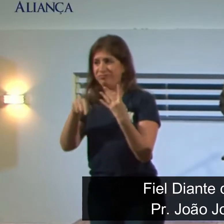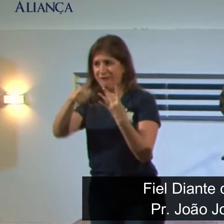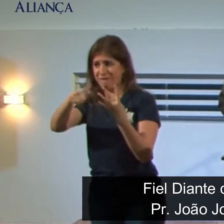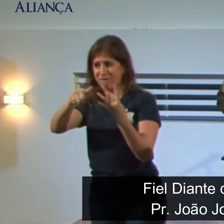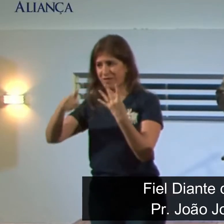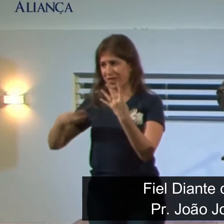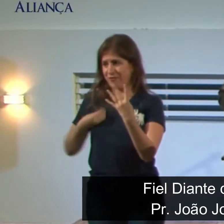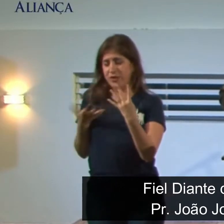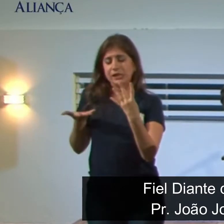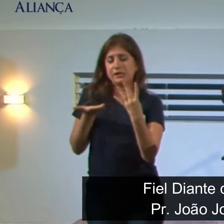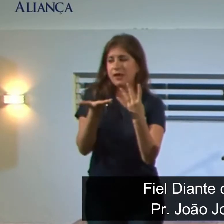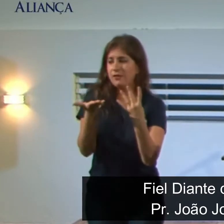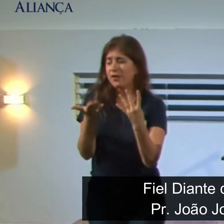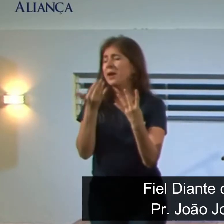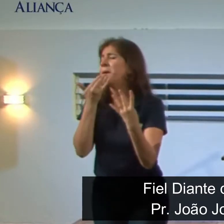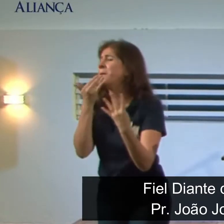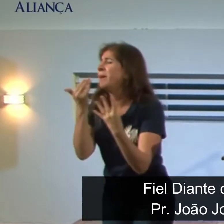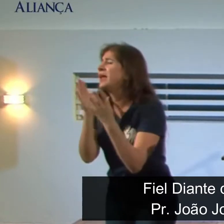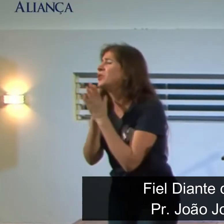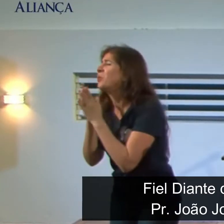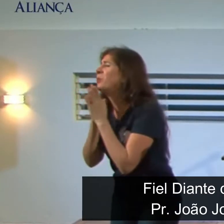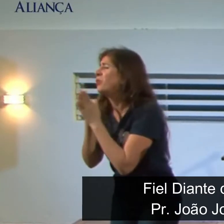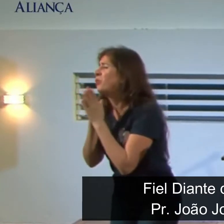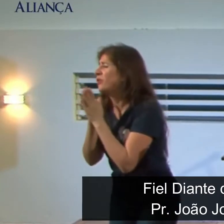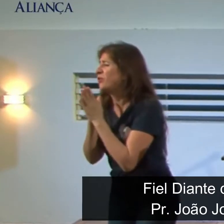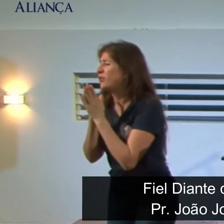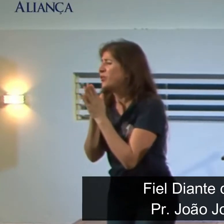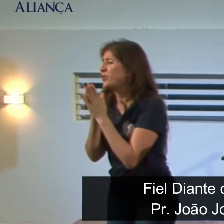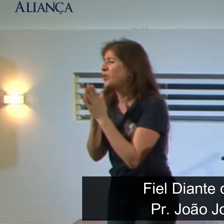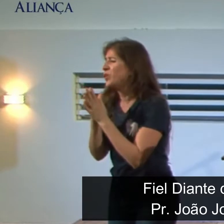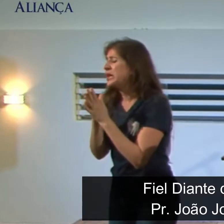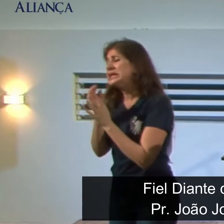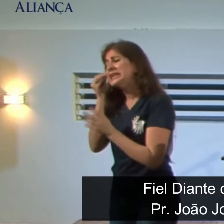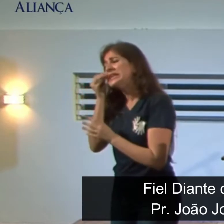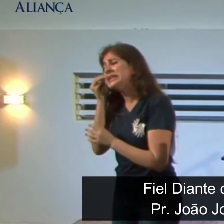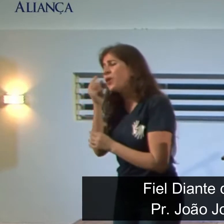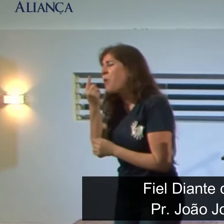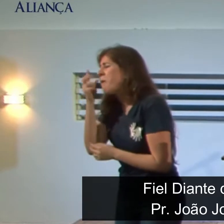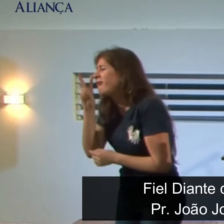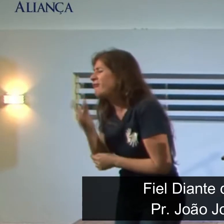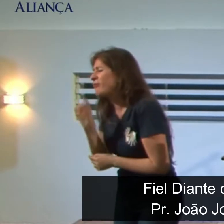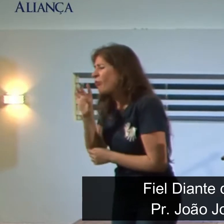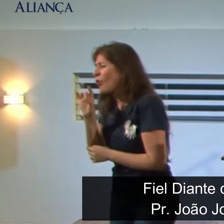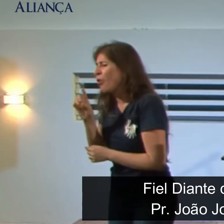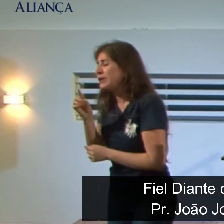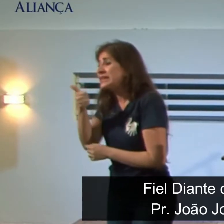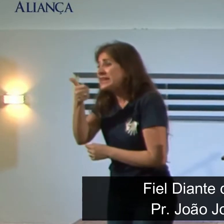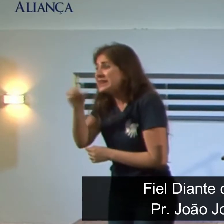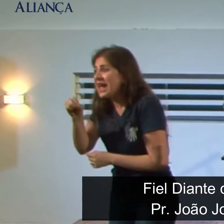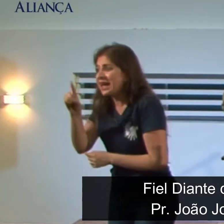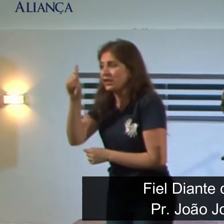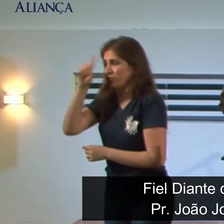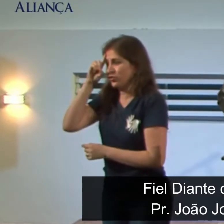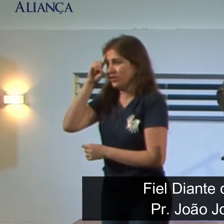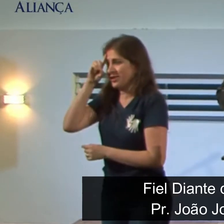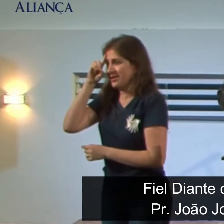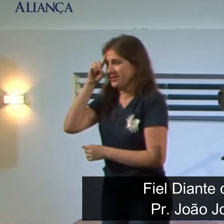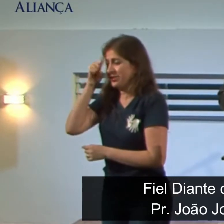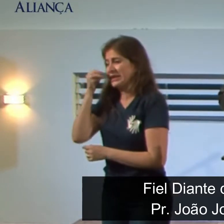Asarias. Peço-lhe que faça uma experiência com os seus servos durante dez dias.